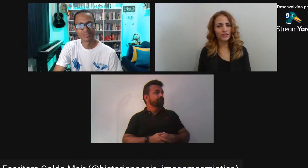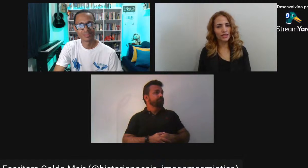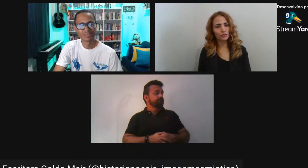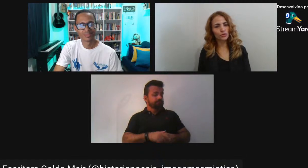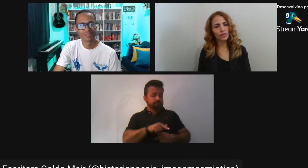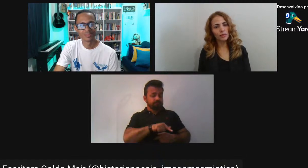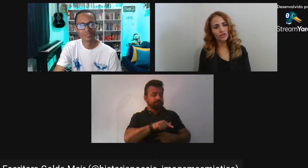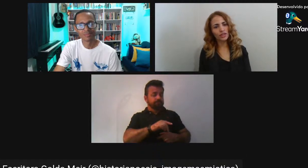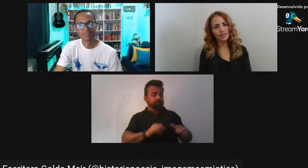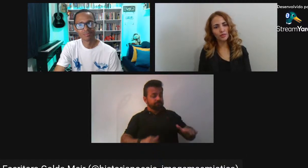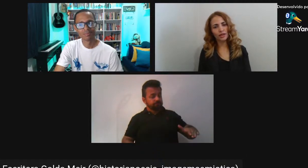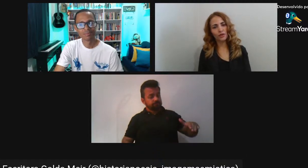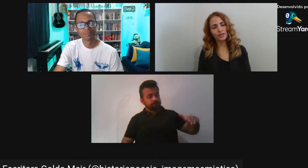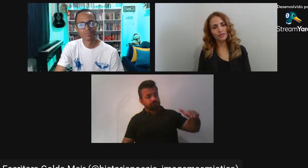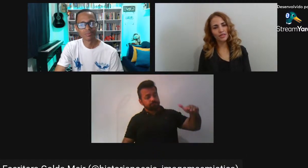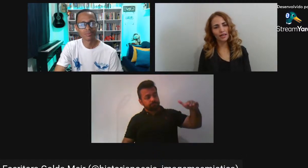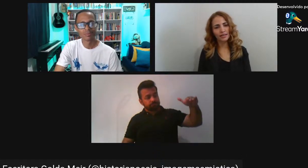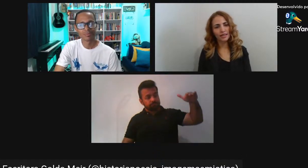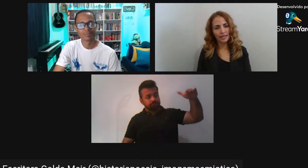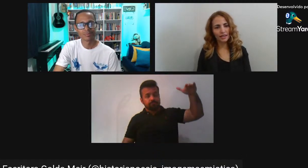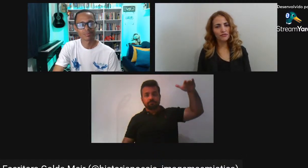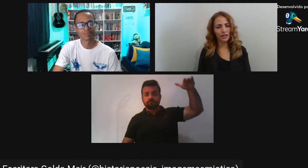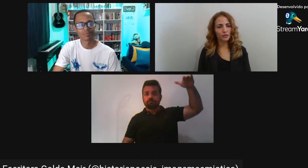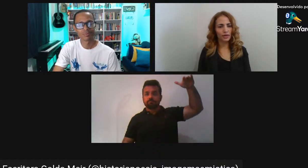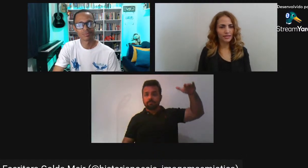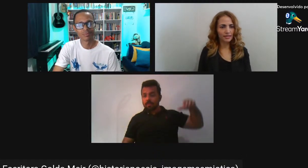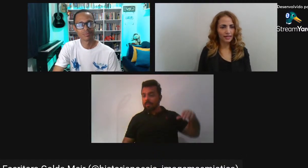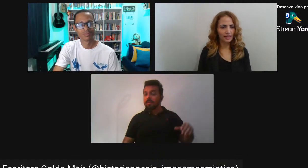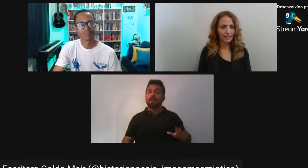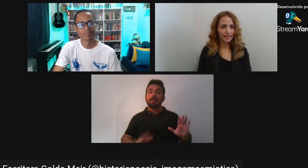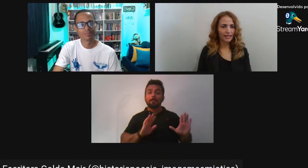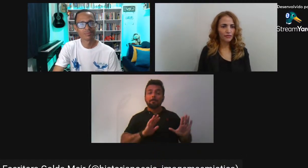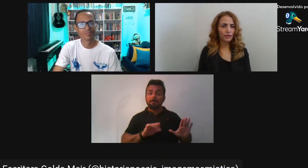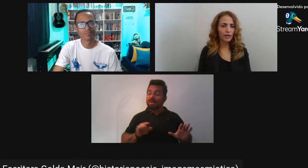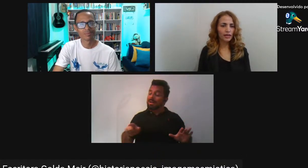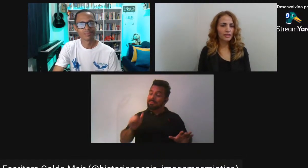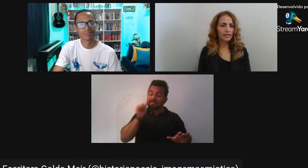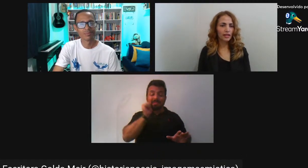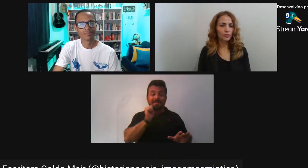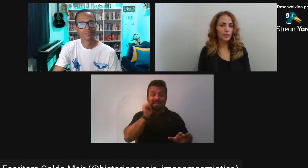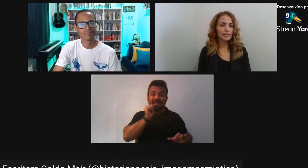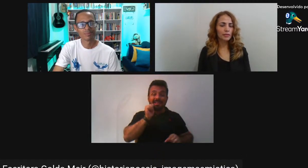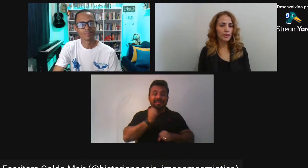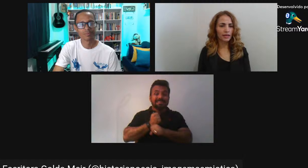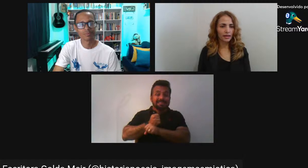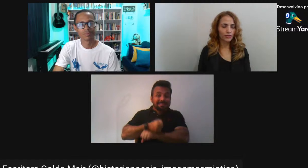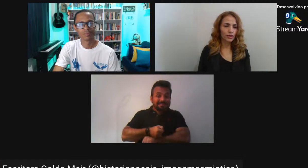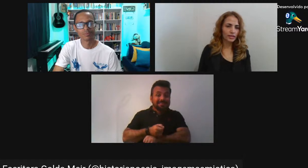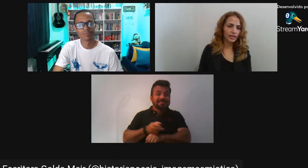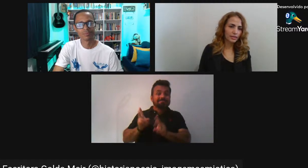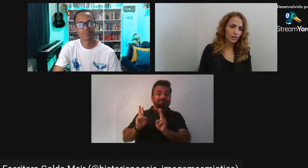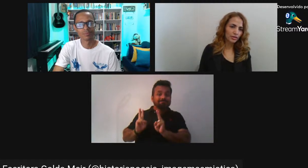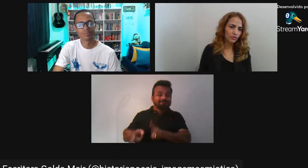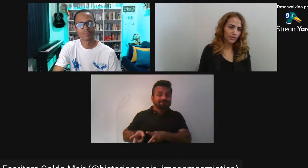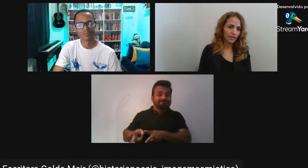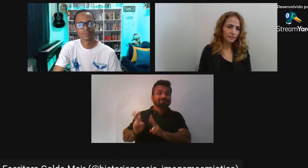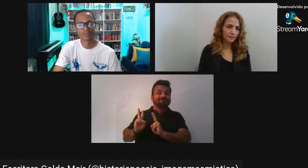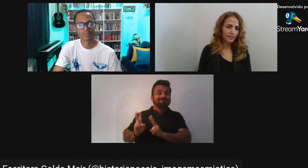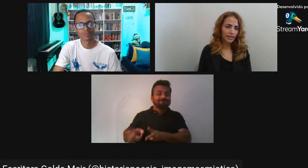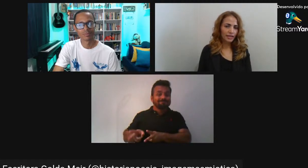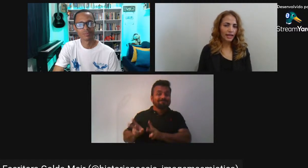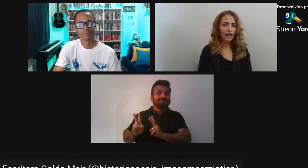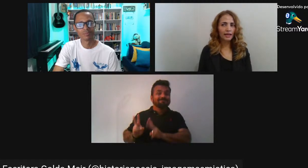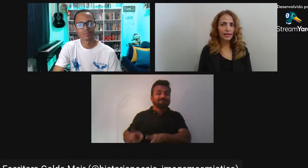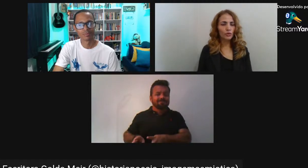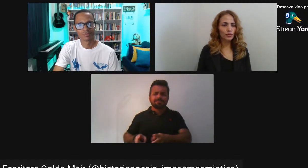Chegava à vida adulta E mantinha essa mulher Como escravizada Que afeto é esse Que afeto é esse Que não percebia A violência Que essa mulher sofria